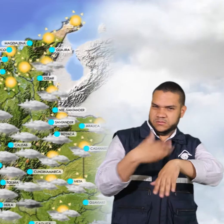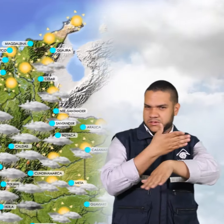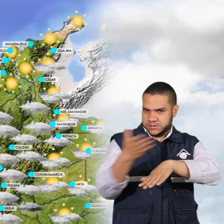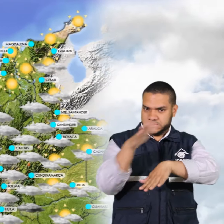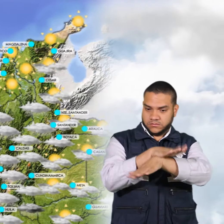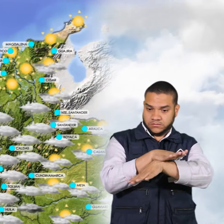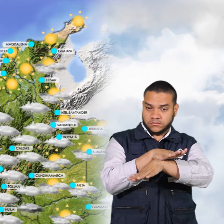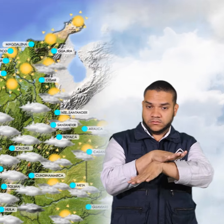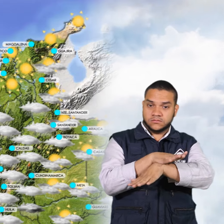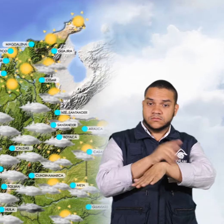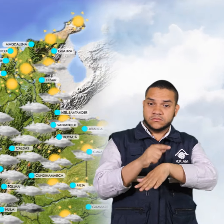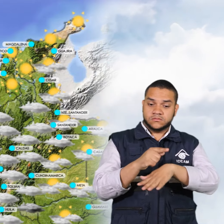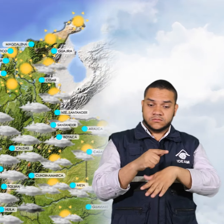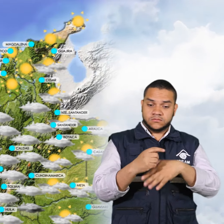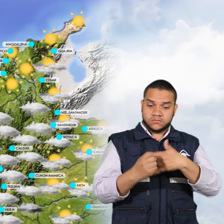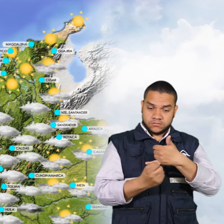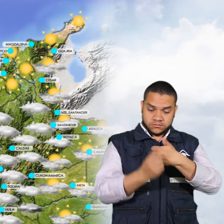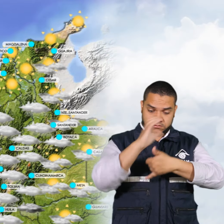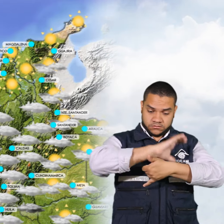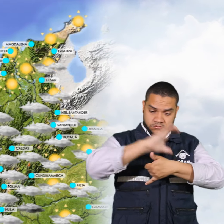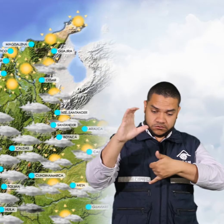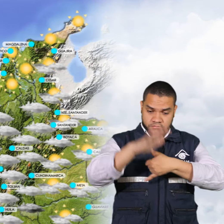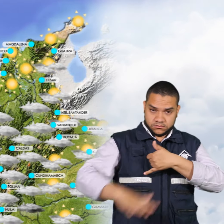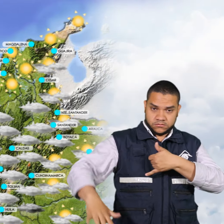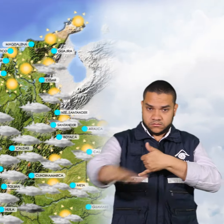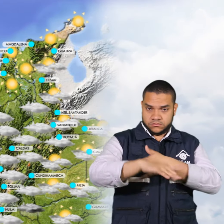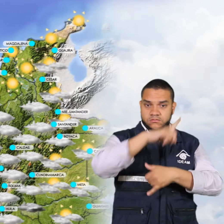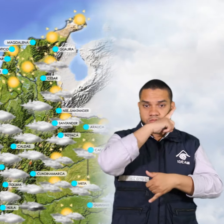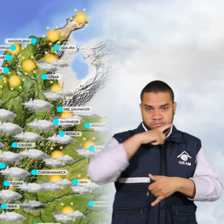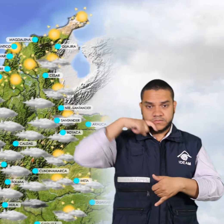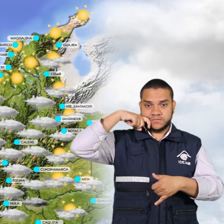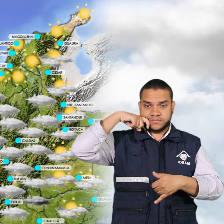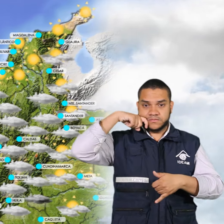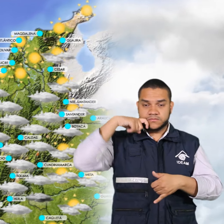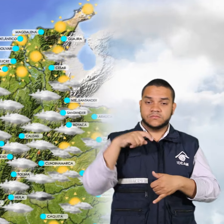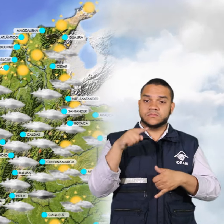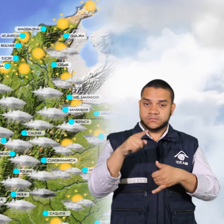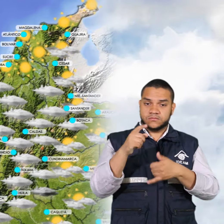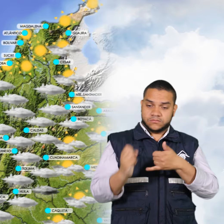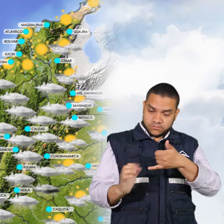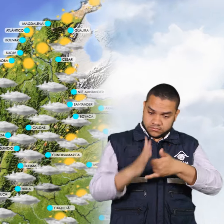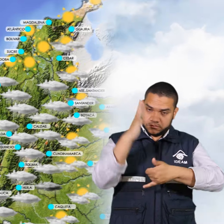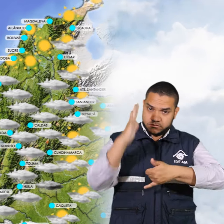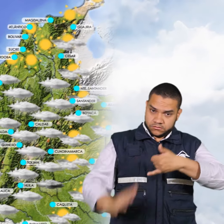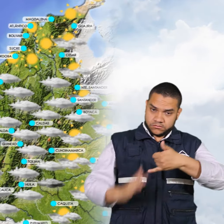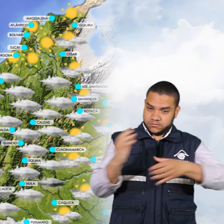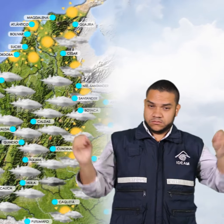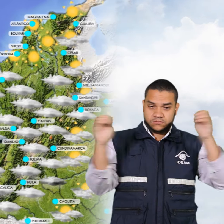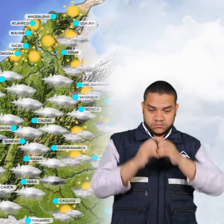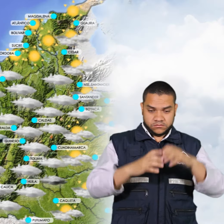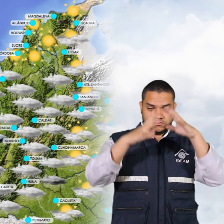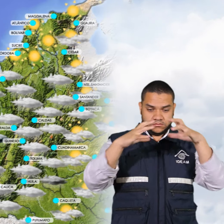en gran parte de la región caribe permanecerán las condiciones de tiempo seco en la región pacífica incremento de la nociedad con